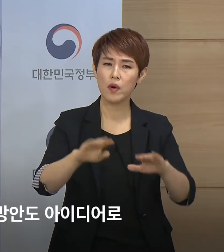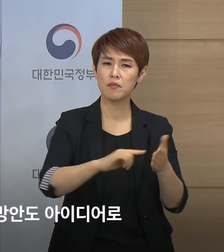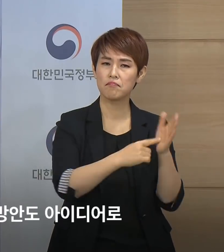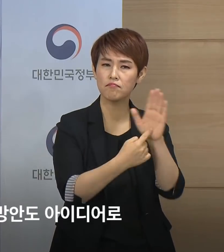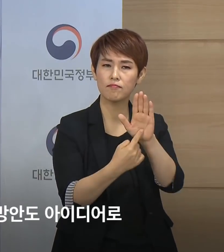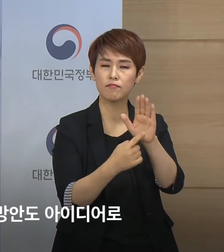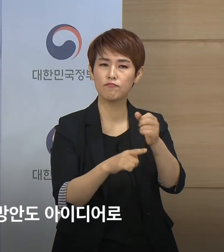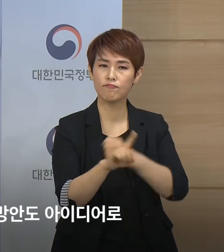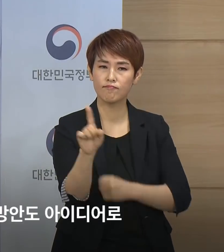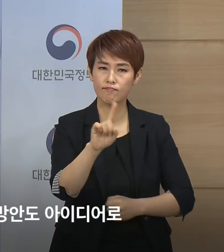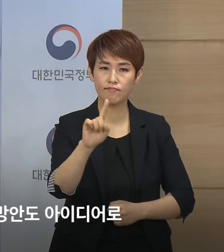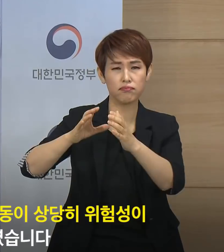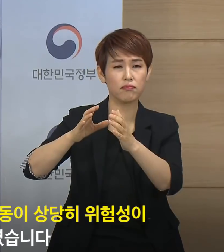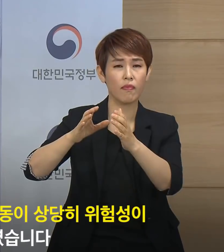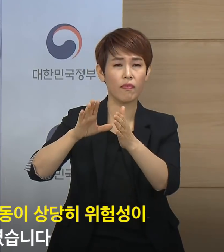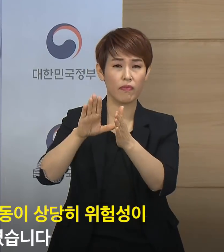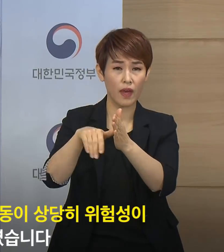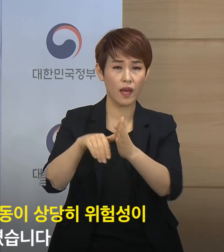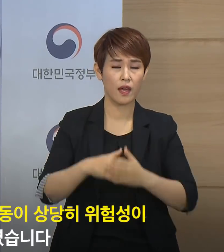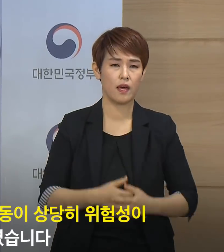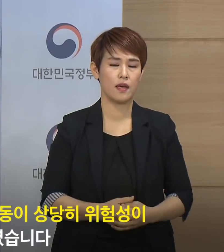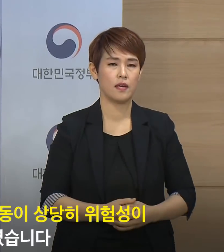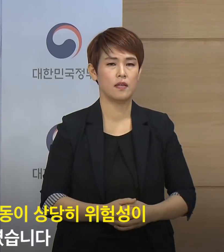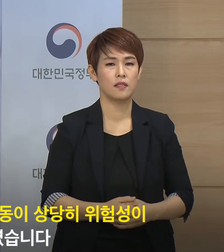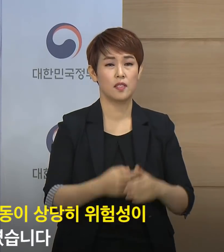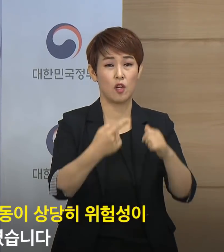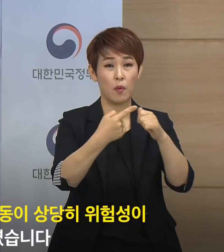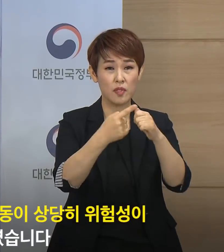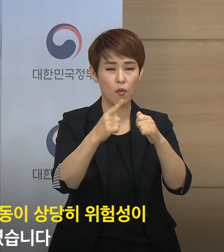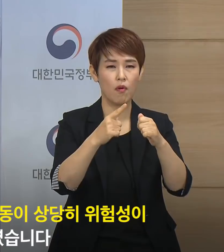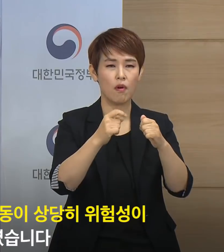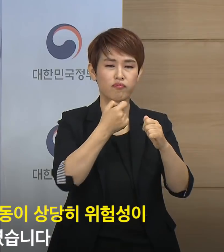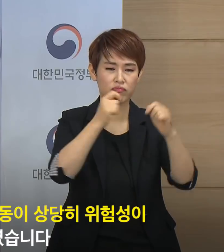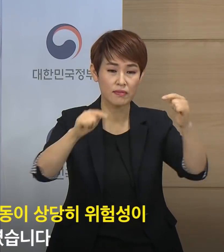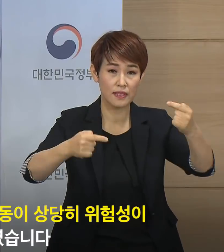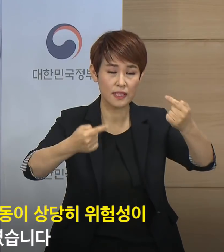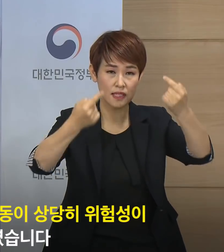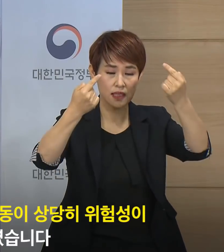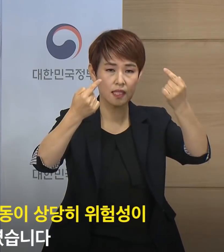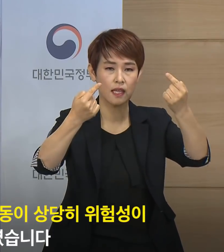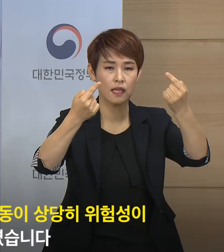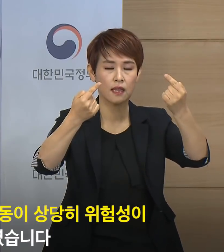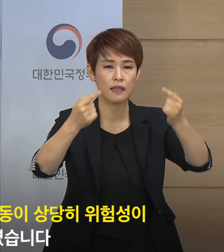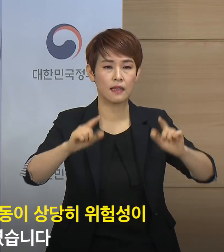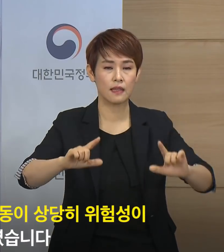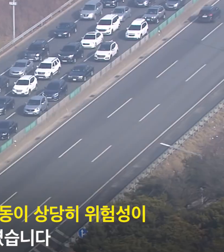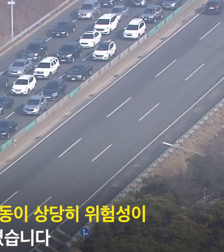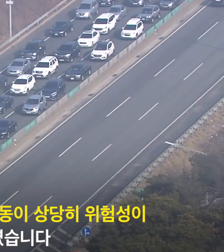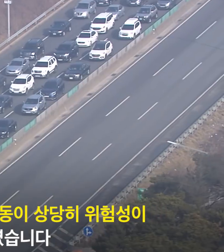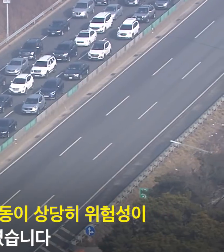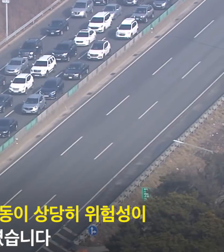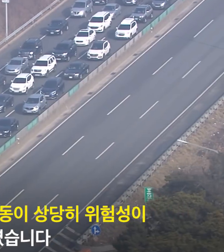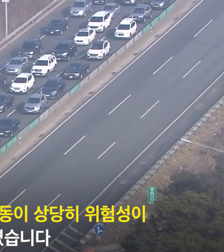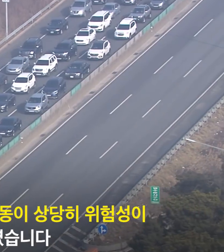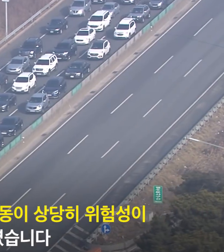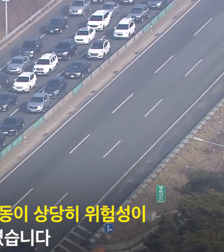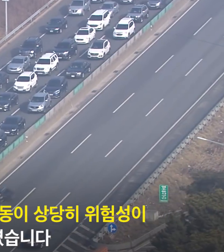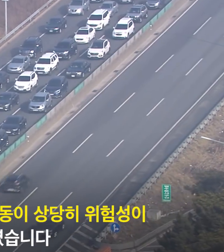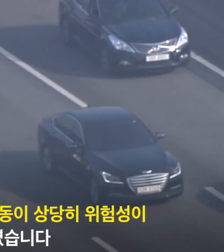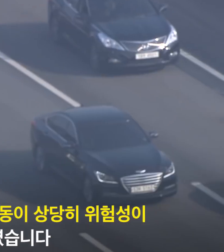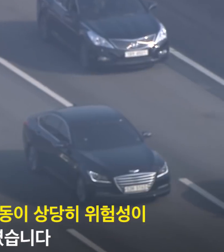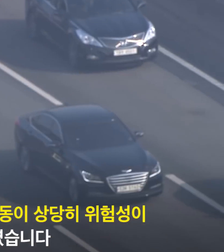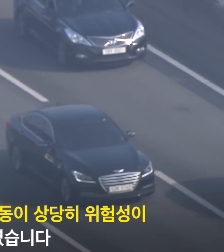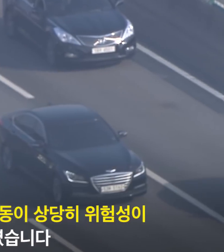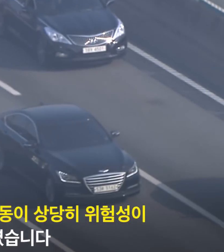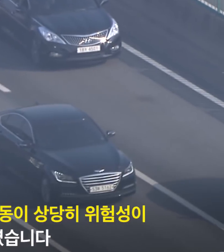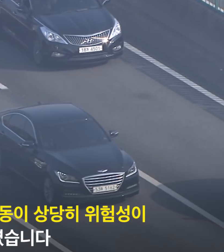결정됐는지 궁금합니다. 우선 첫 번째로 설 연휴의 귀성과 이동이 상당히 위험성이 크다는